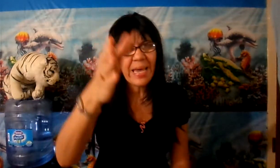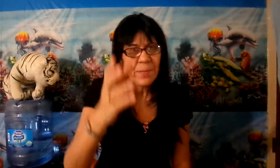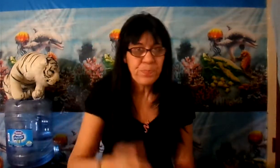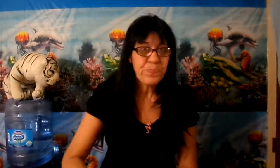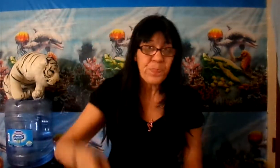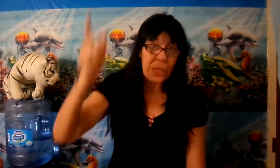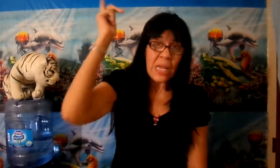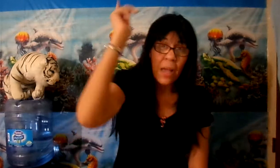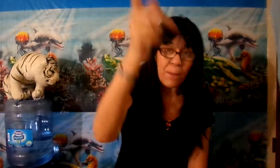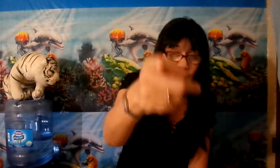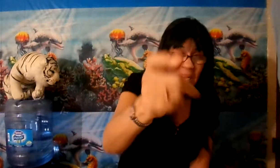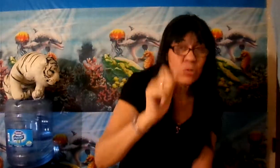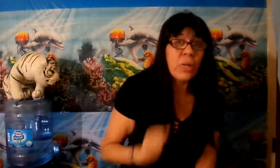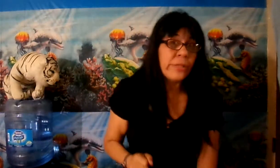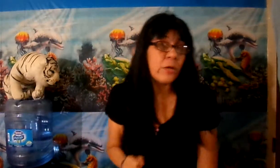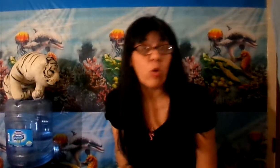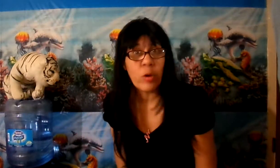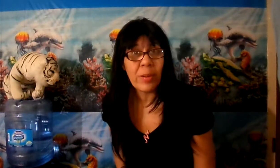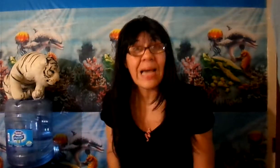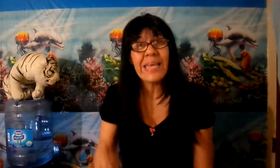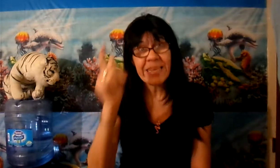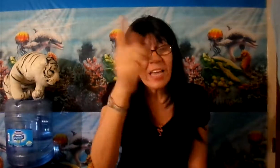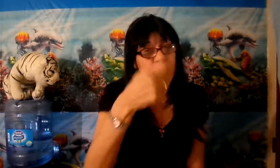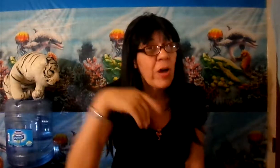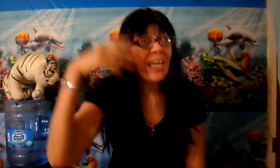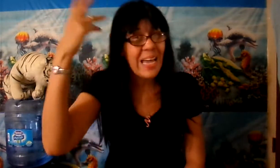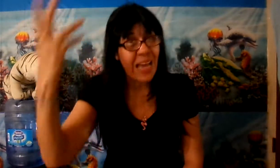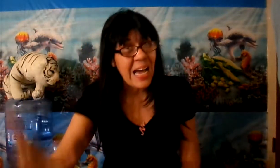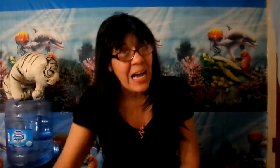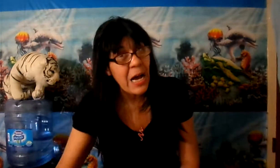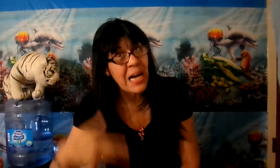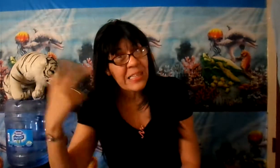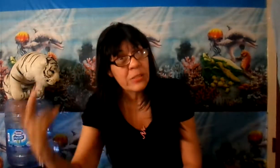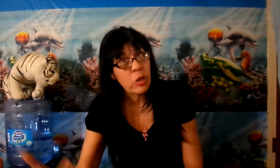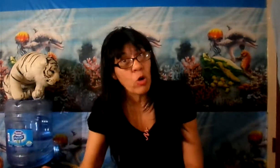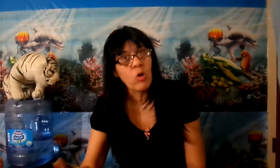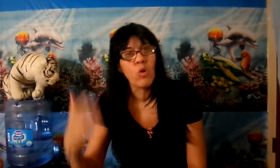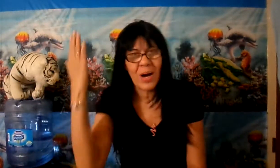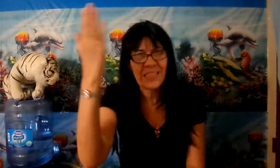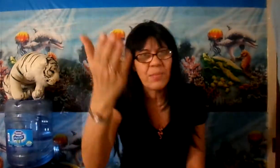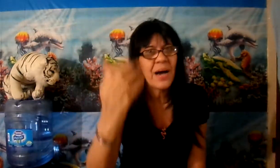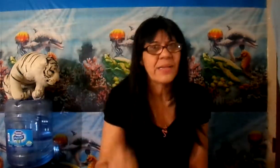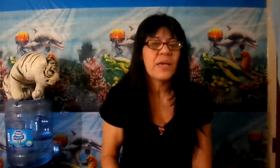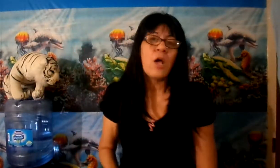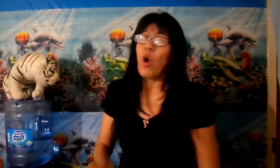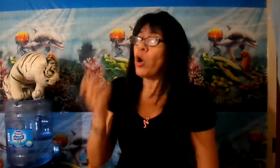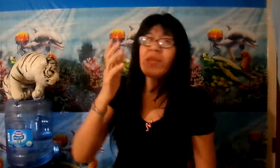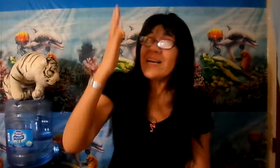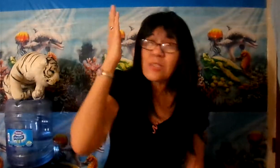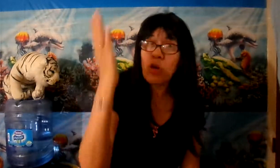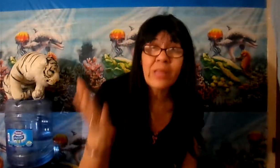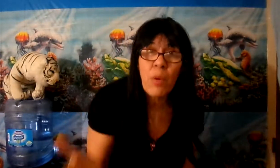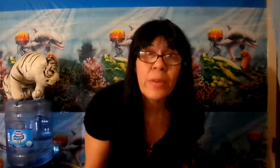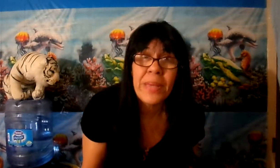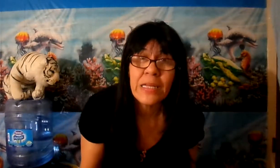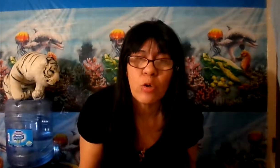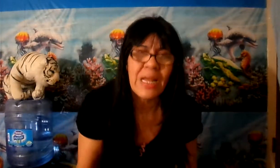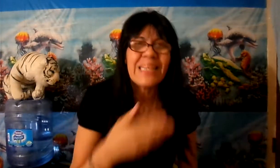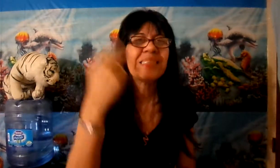pasó el diluvio, ¿verdad? Y quién fue el que atendió los animales. Hoy día eso lo estamos viviendo. La gente